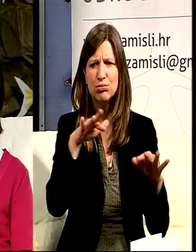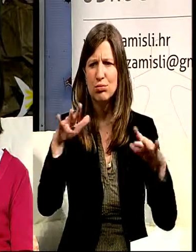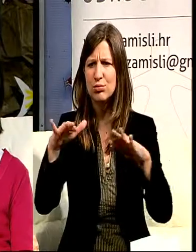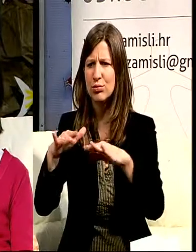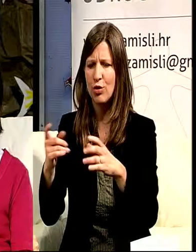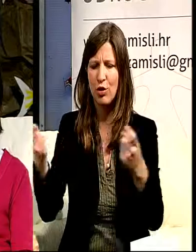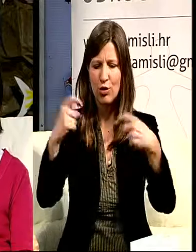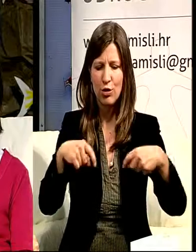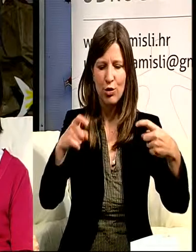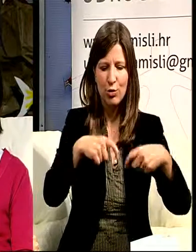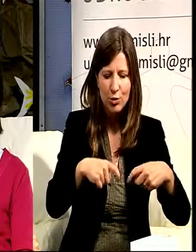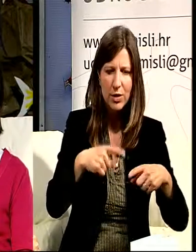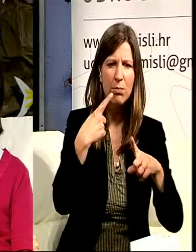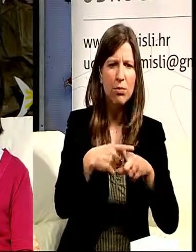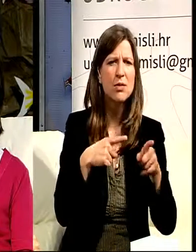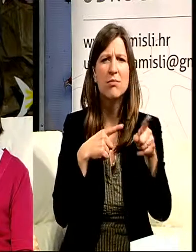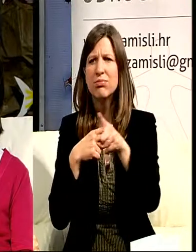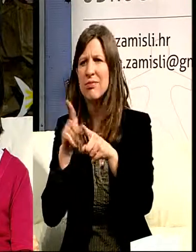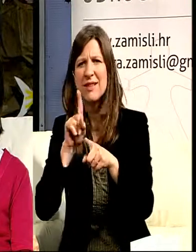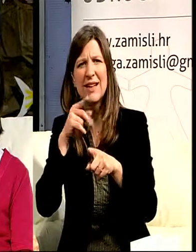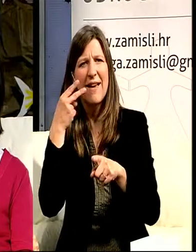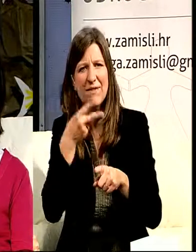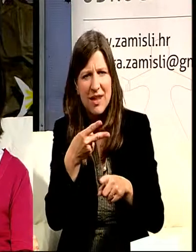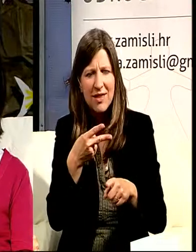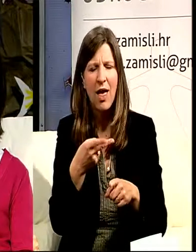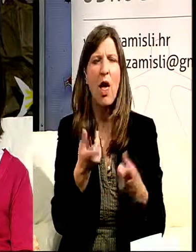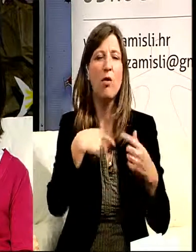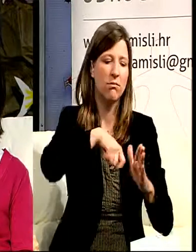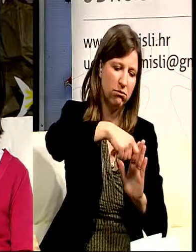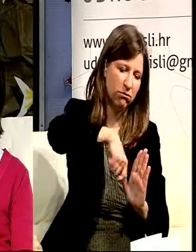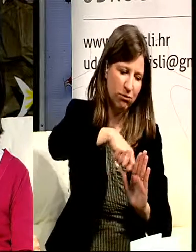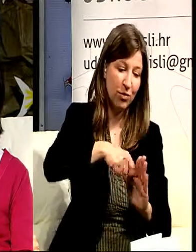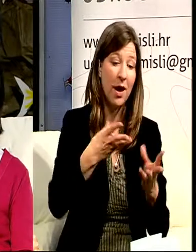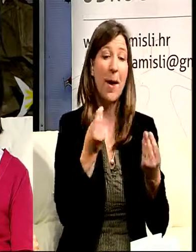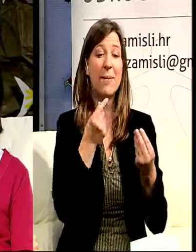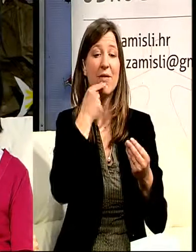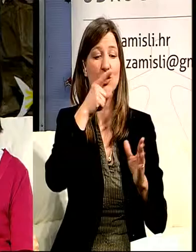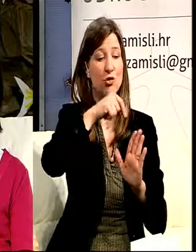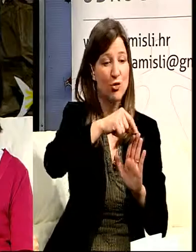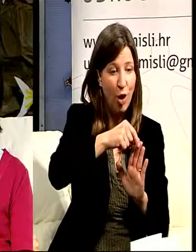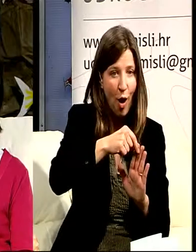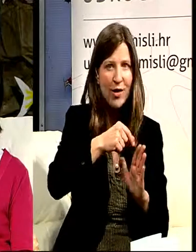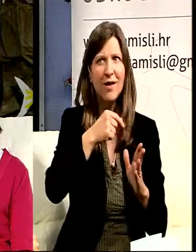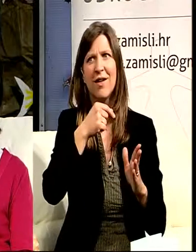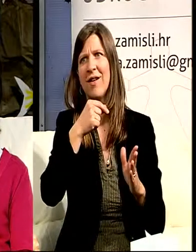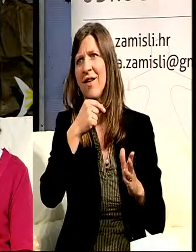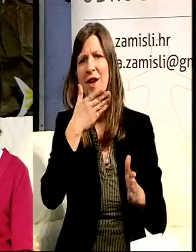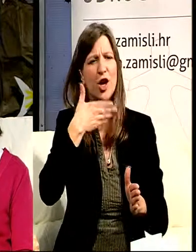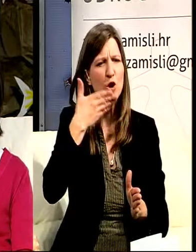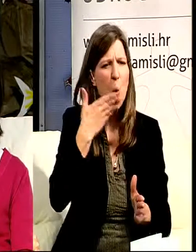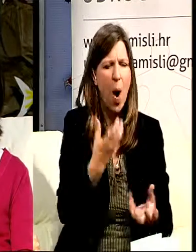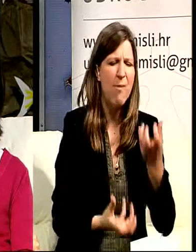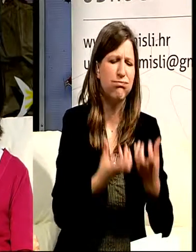prostor, ljudi koji ne vide, pa presuljeno meso, pa ga ispiri, pa joj Bože, pa pokipljena juhava,